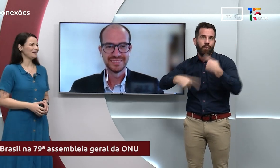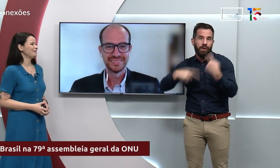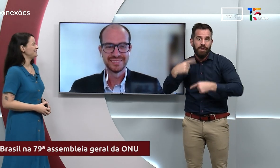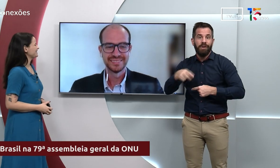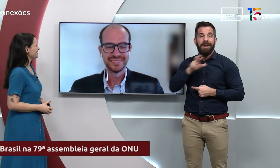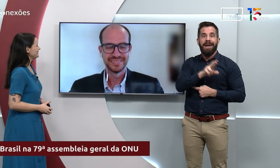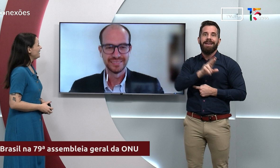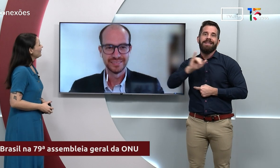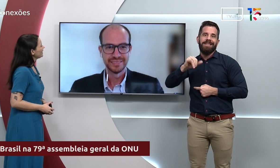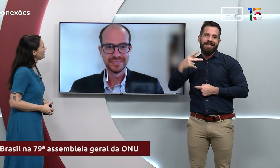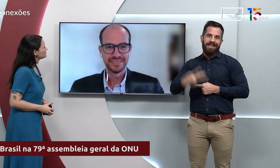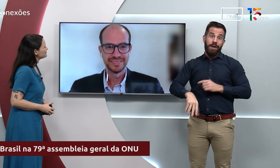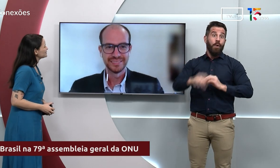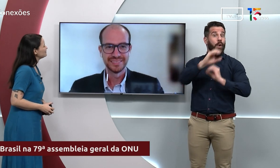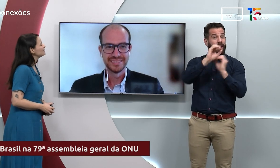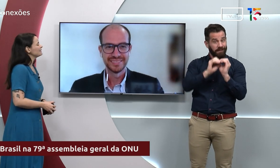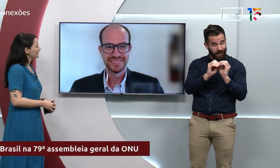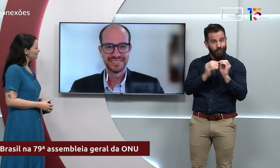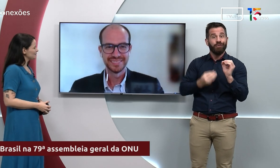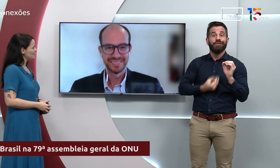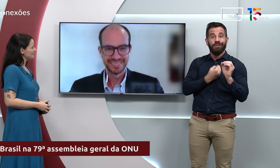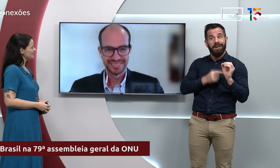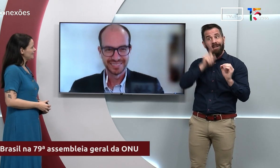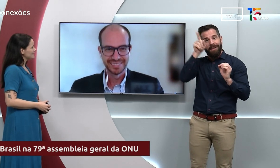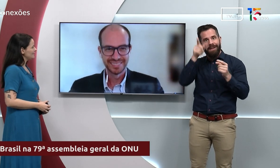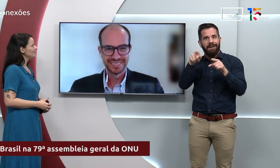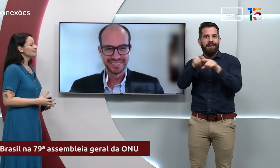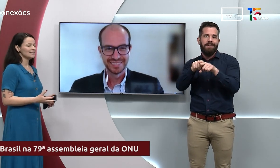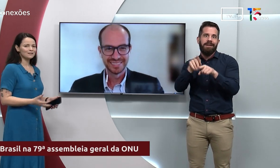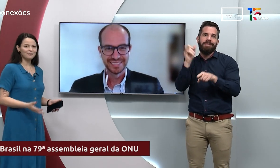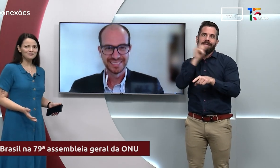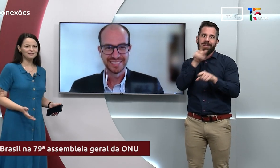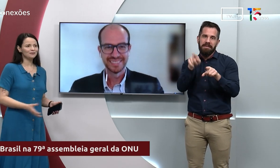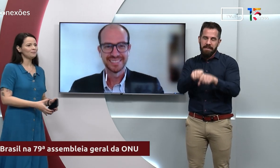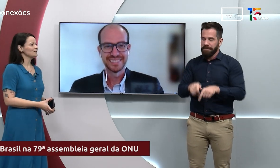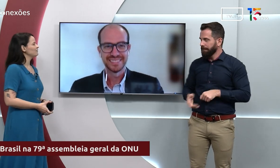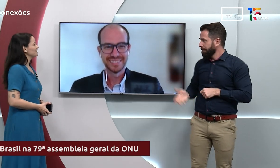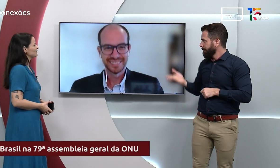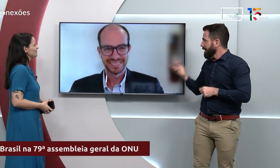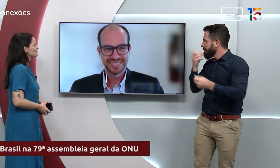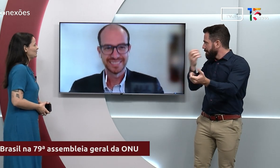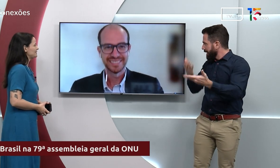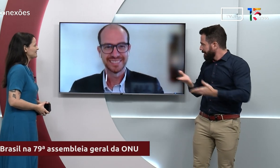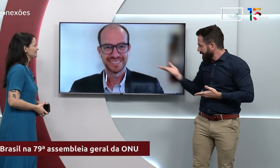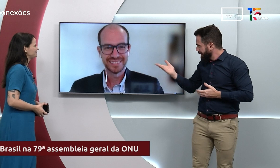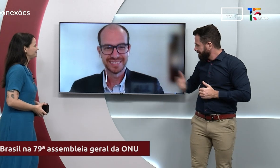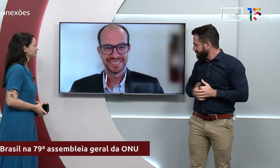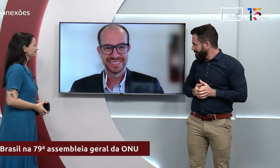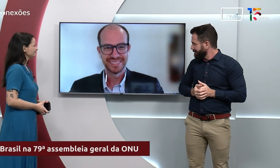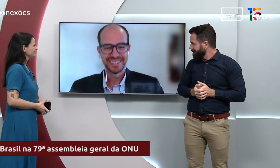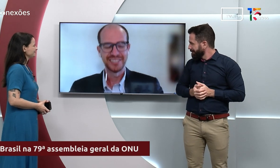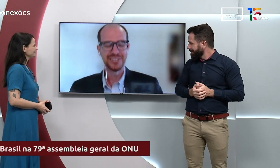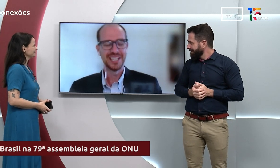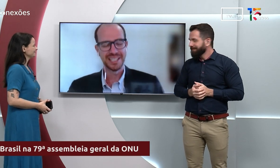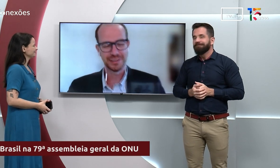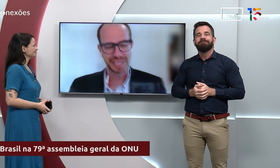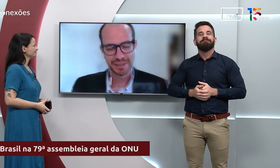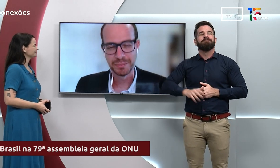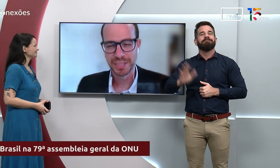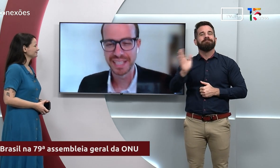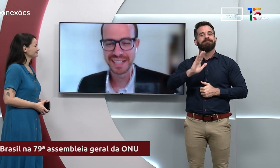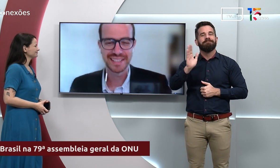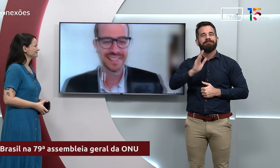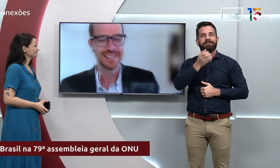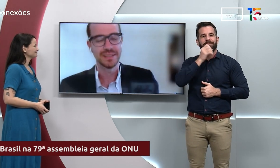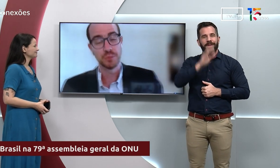aqui na UFG. Olá, professor. Muito obrigada pela sua presença. Seja bem-vindo mais uma vez ao Conexões. Olá, olá.